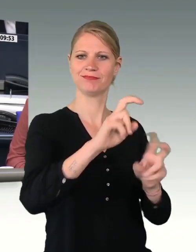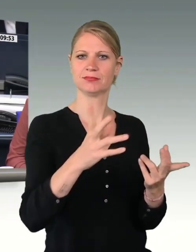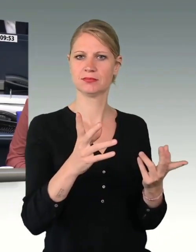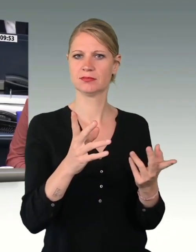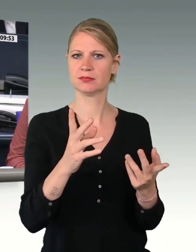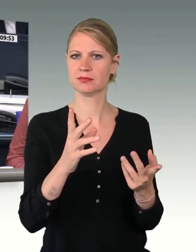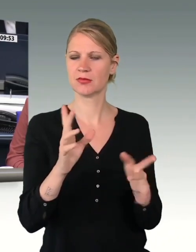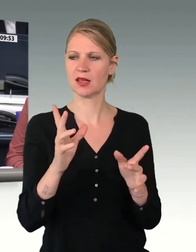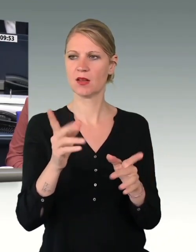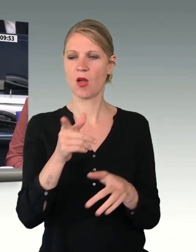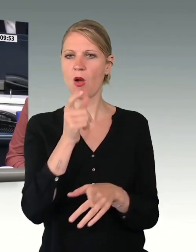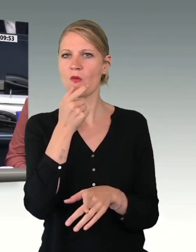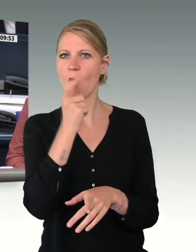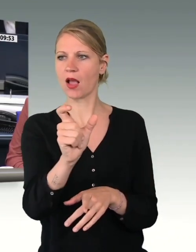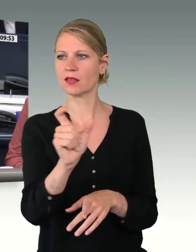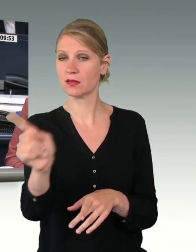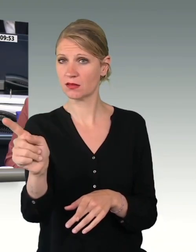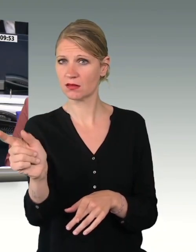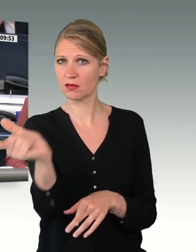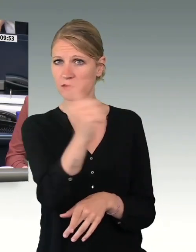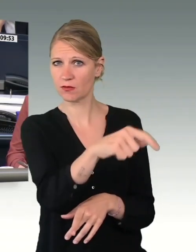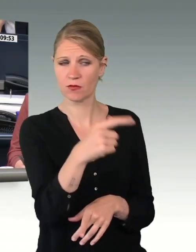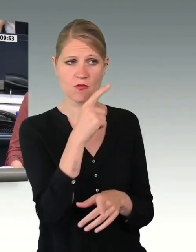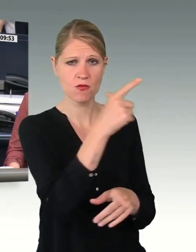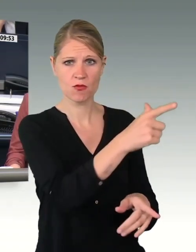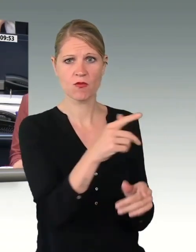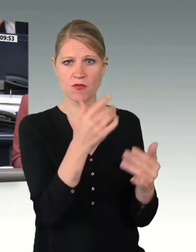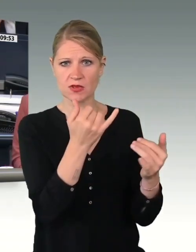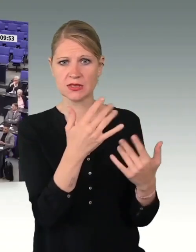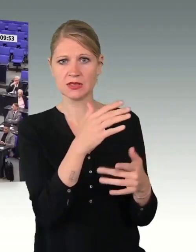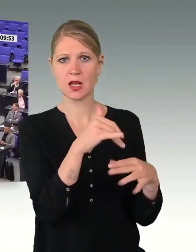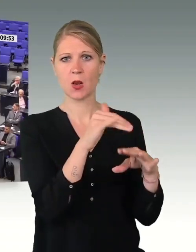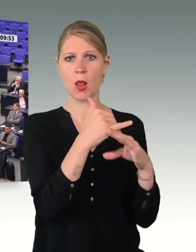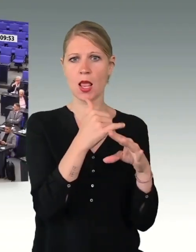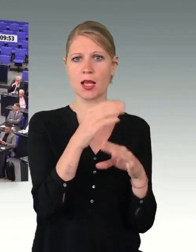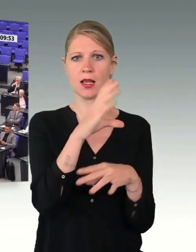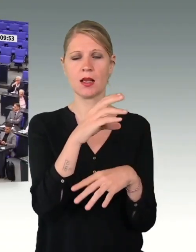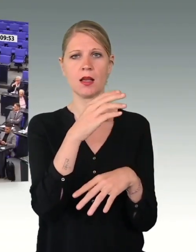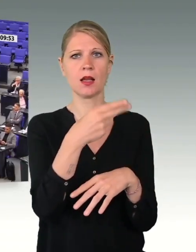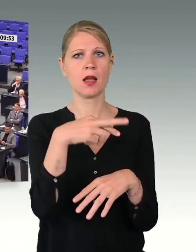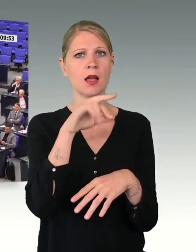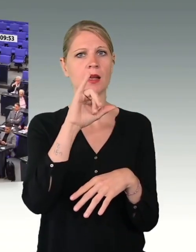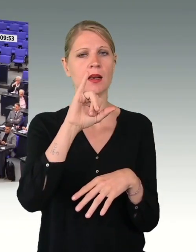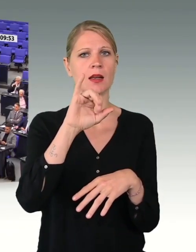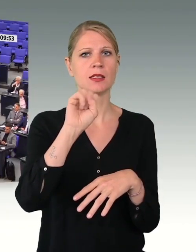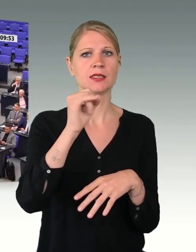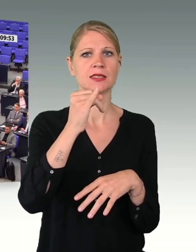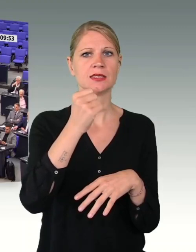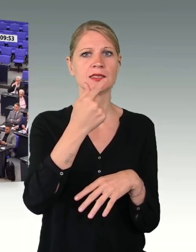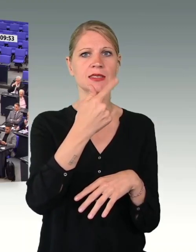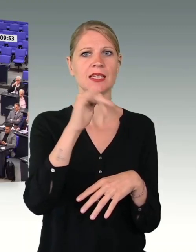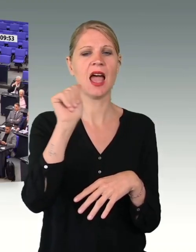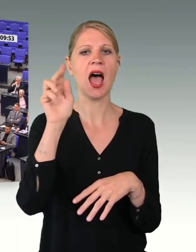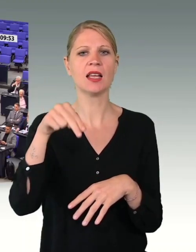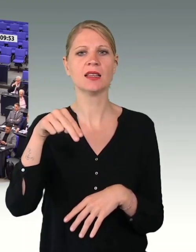Kollegen Christian Petry einen Ordnungsruf. Es ging um den Ausdruck Dummschwätzer.